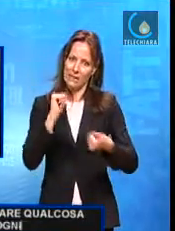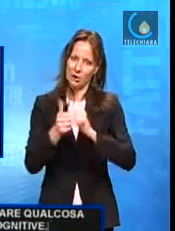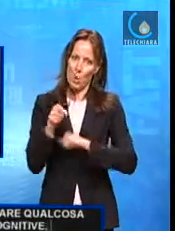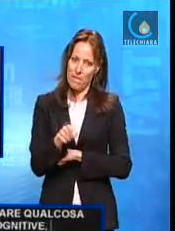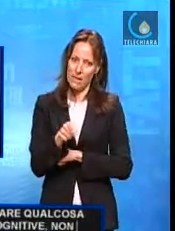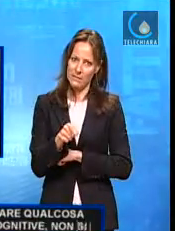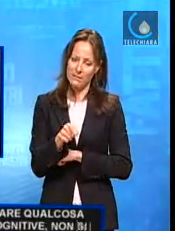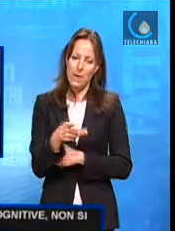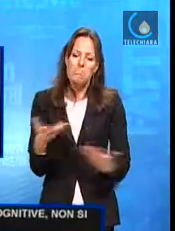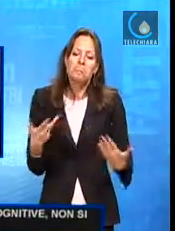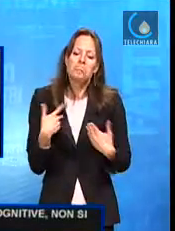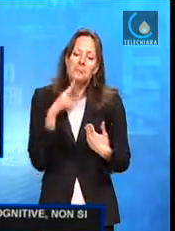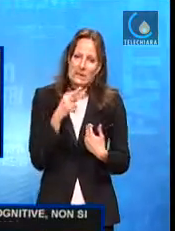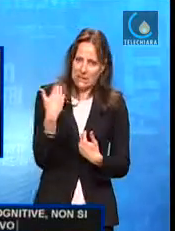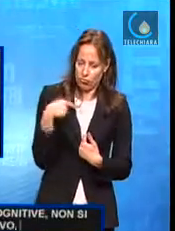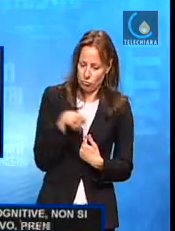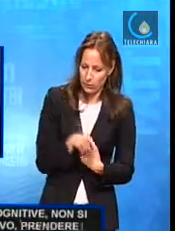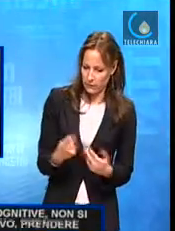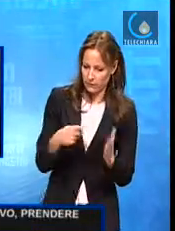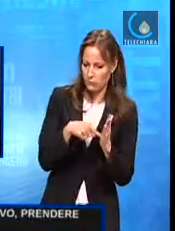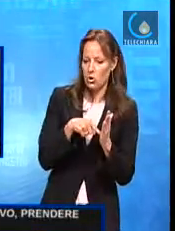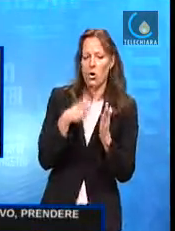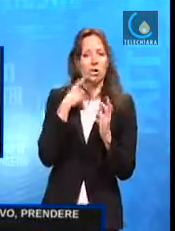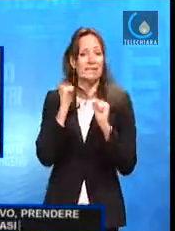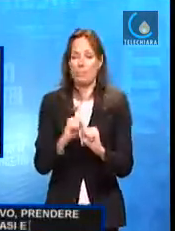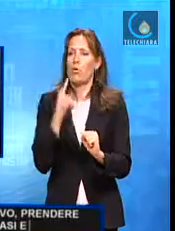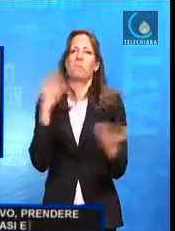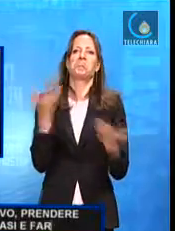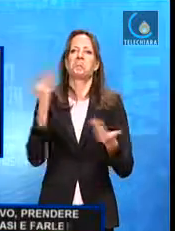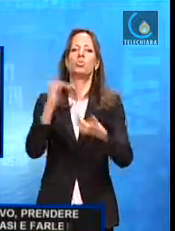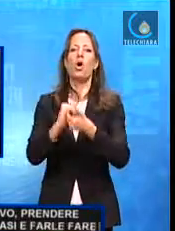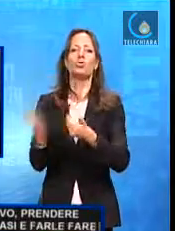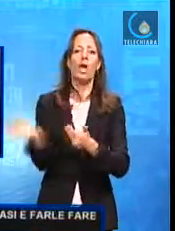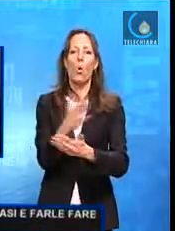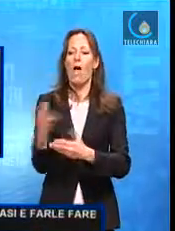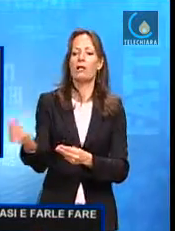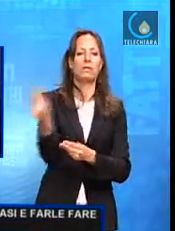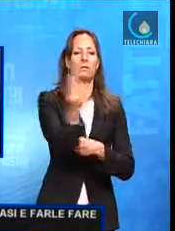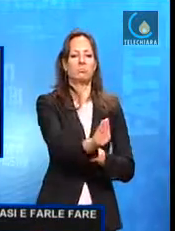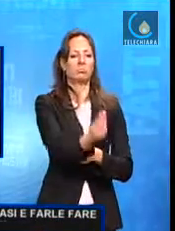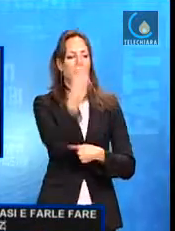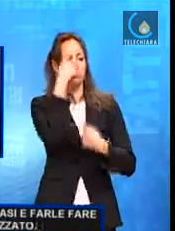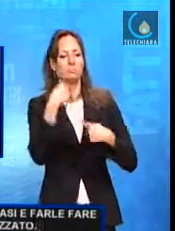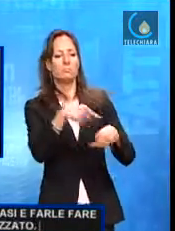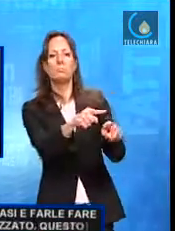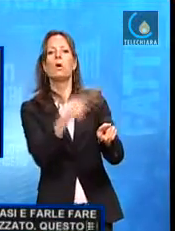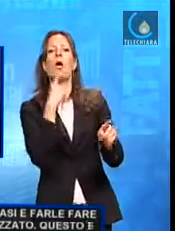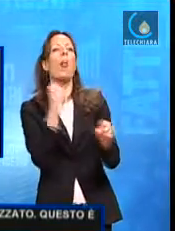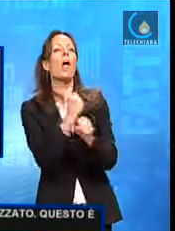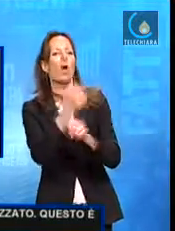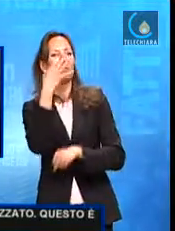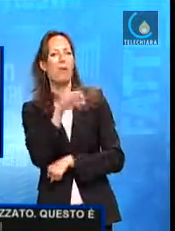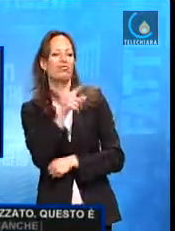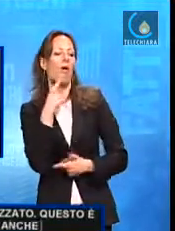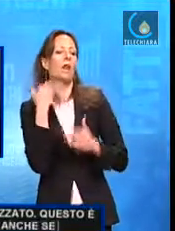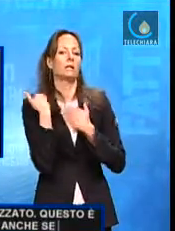prendere una società qualsiasi e farle fare un lavoro specializzato. Questo è stato il problema, anche se il